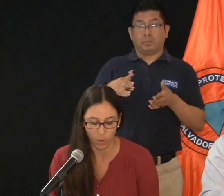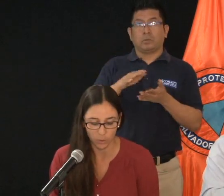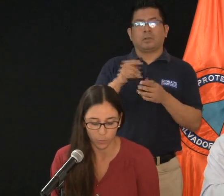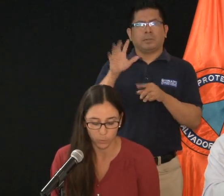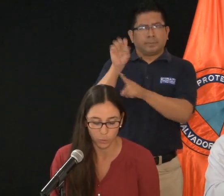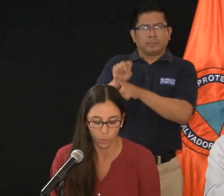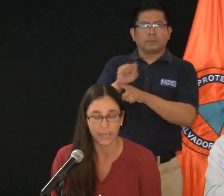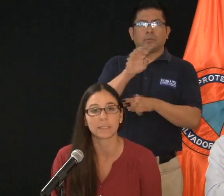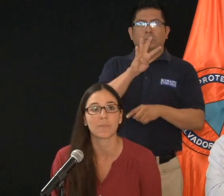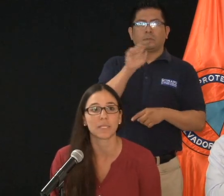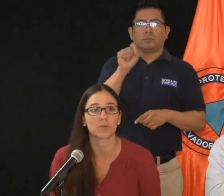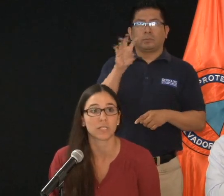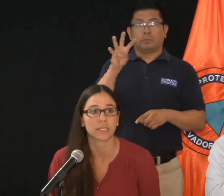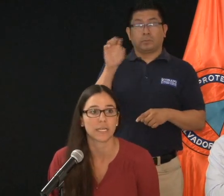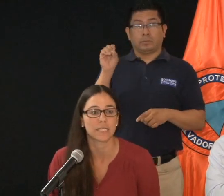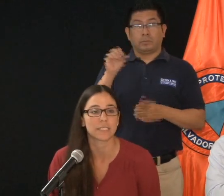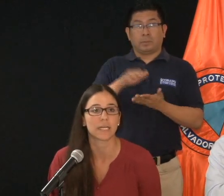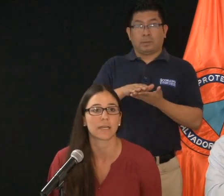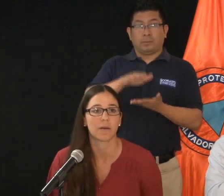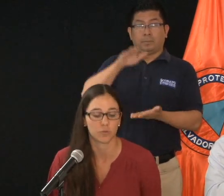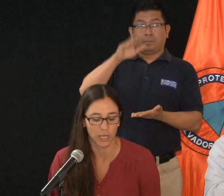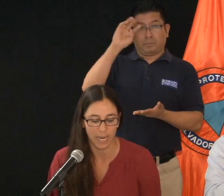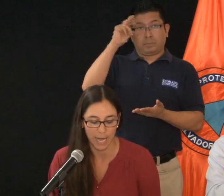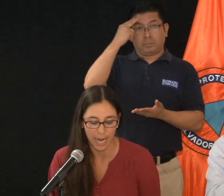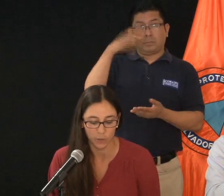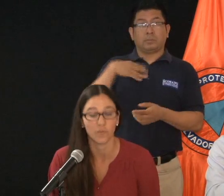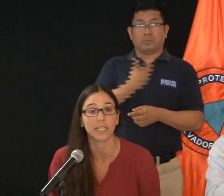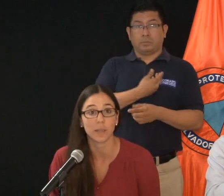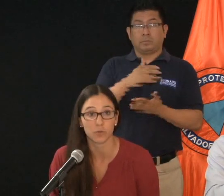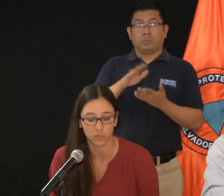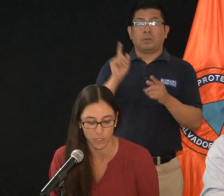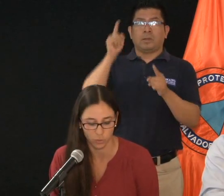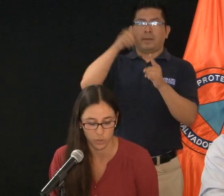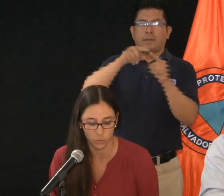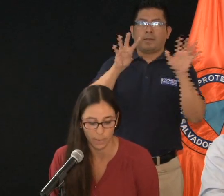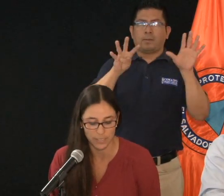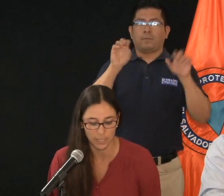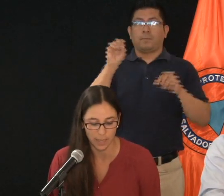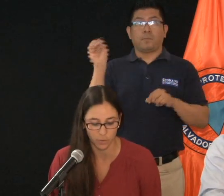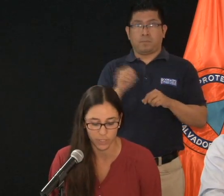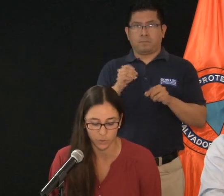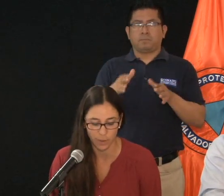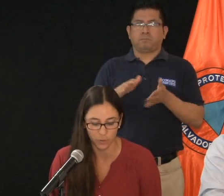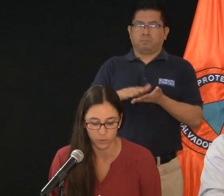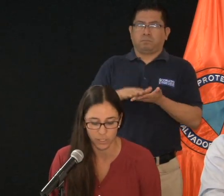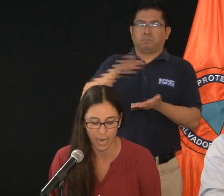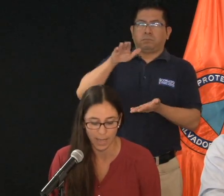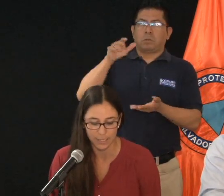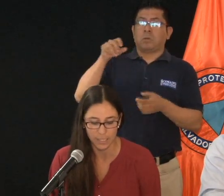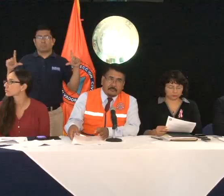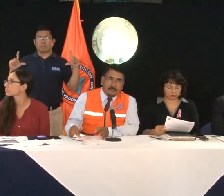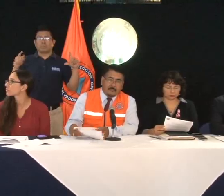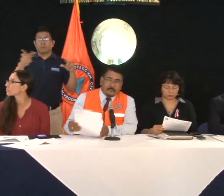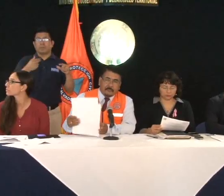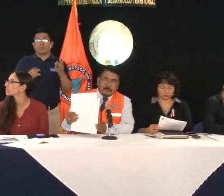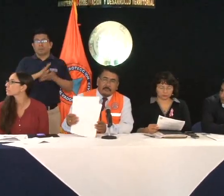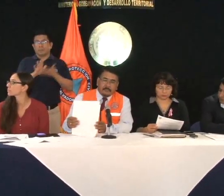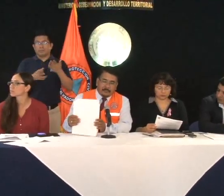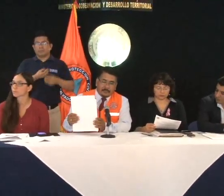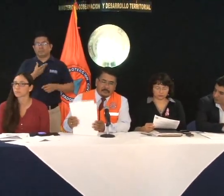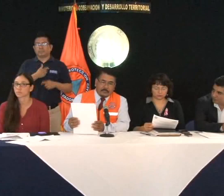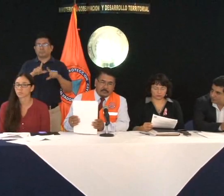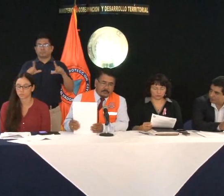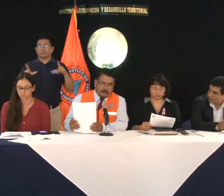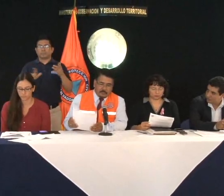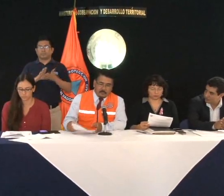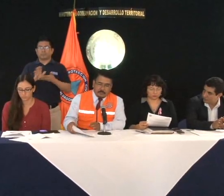un nivel de 4.40 metros, que quiere decir que vamos a llegar al 90% de su capacidad con las lluvias pronosticadas. Según reporte